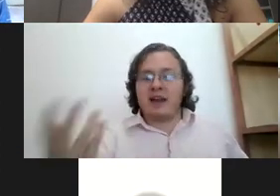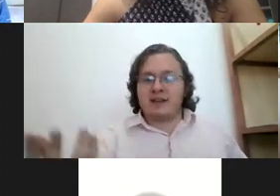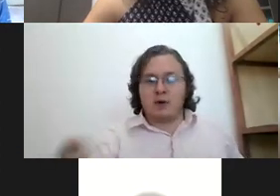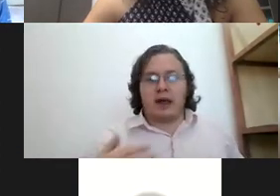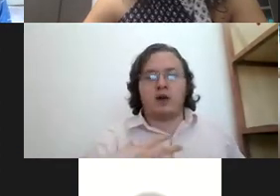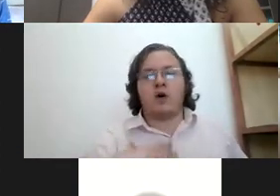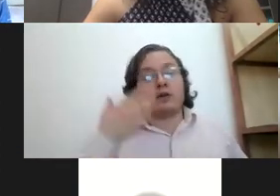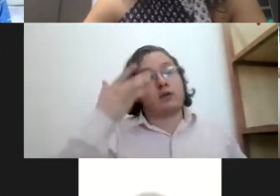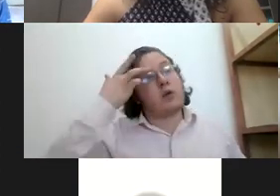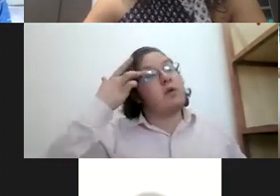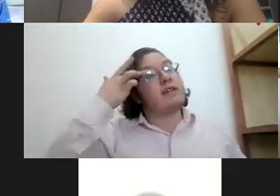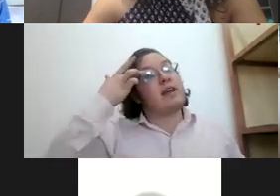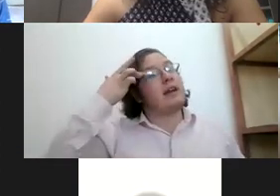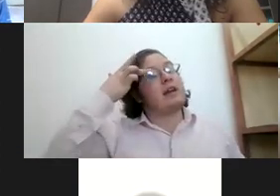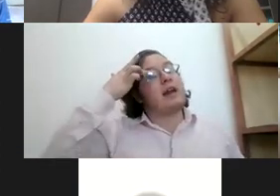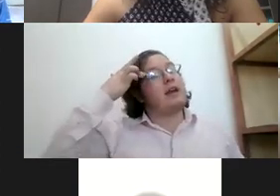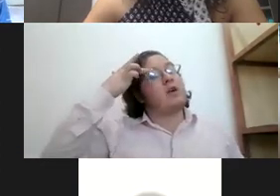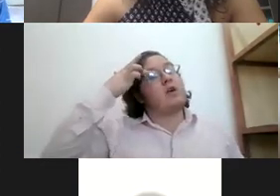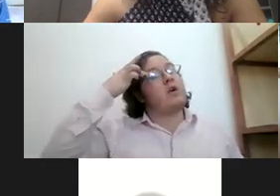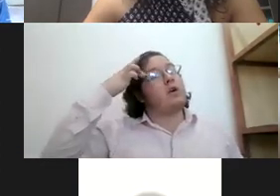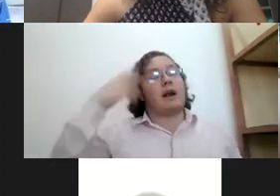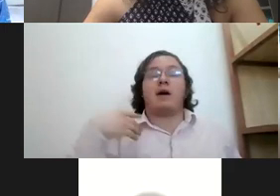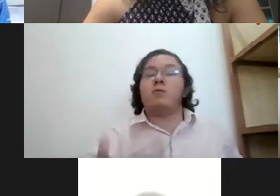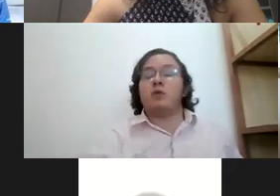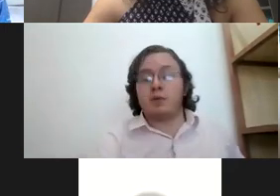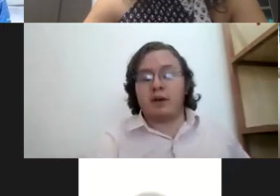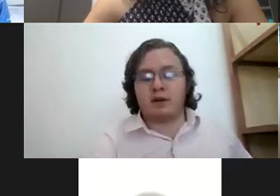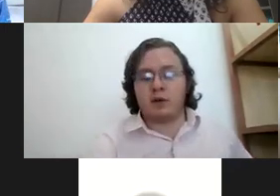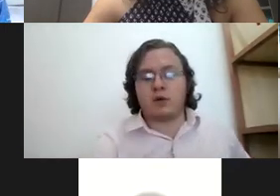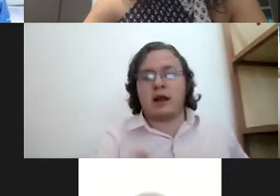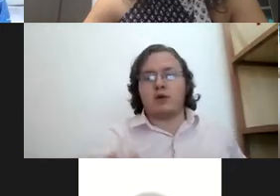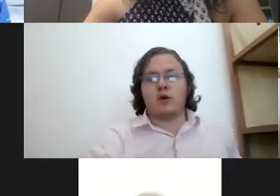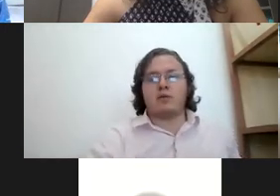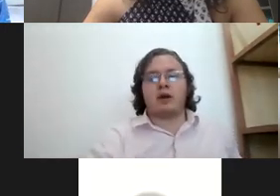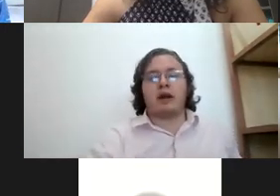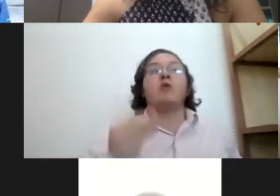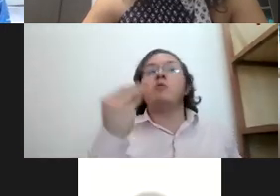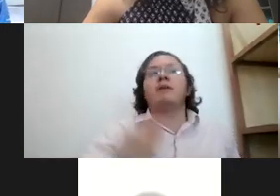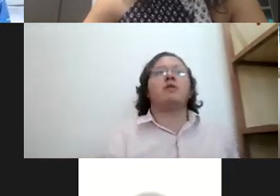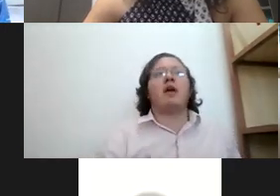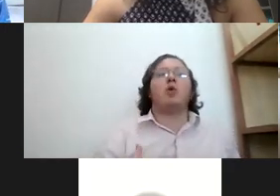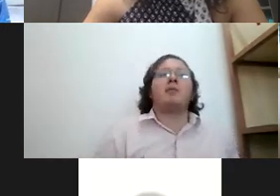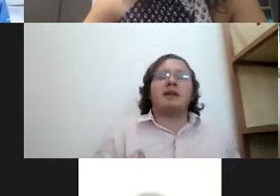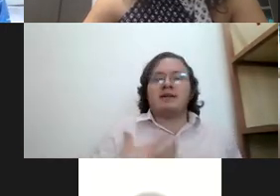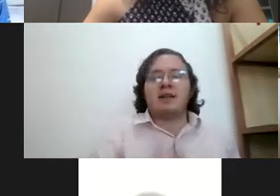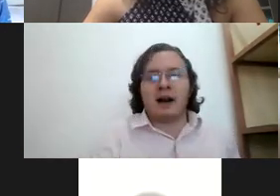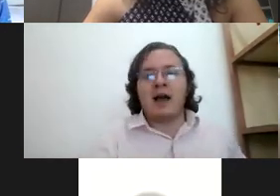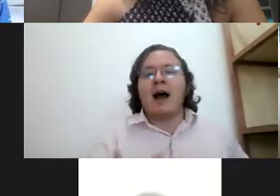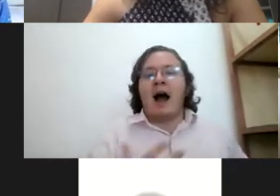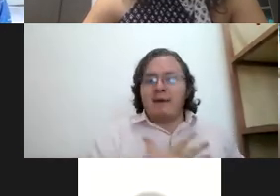eso que yo soy muy exigente y yo trabajo mucho por esta cuestión de la inclusión porque en algún momento dado lo vamos a necesitar hay veces